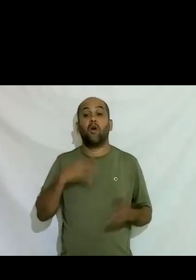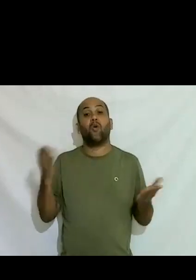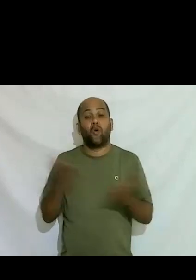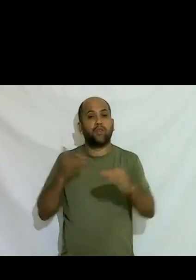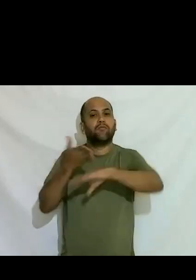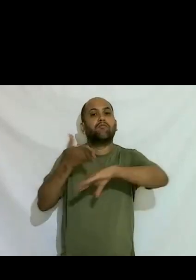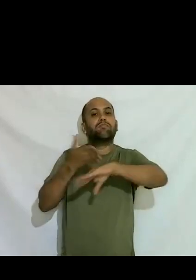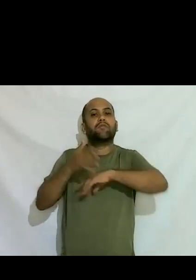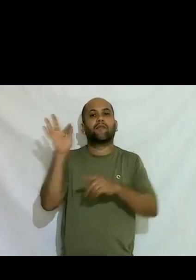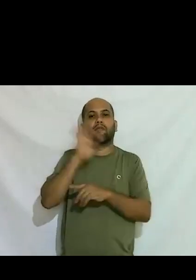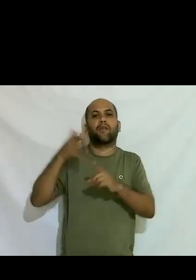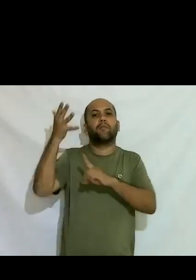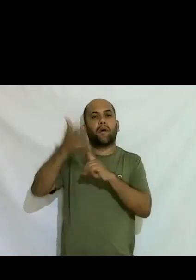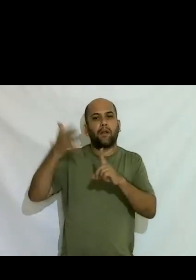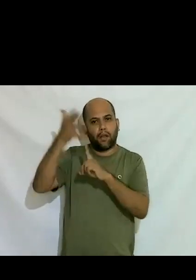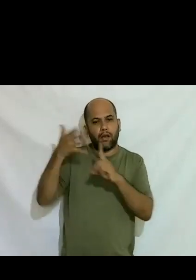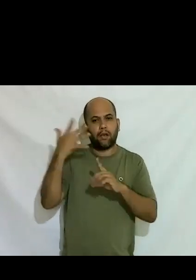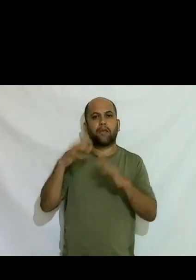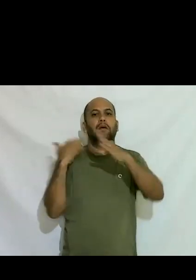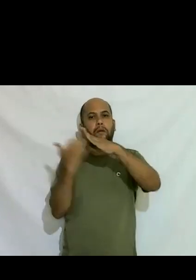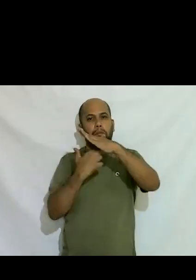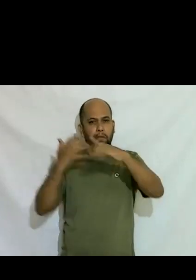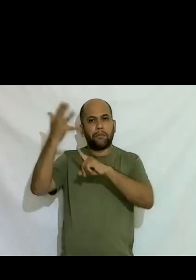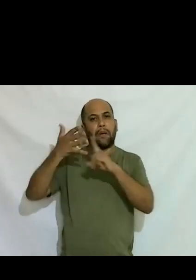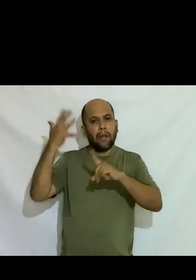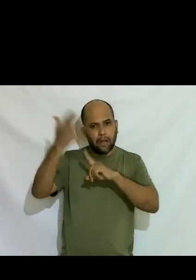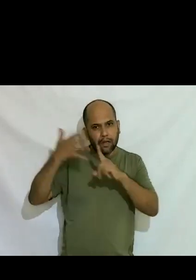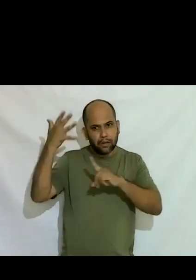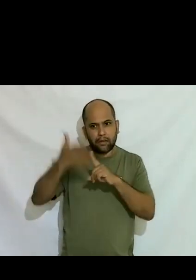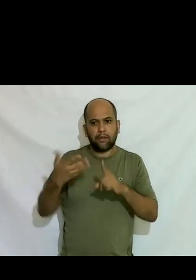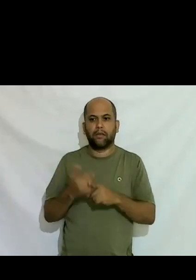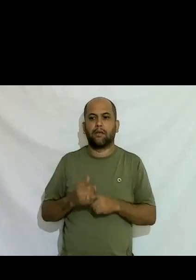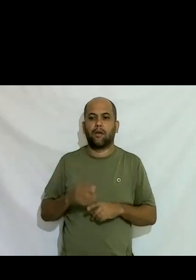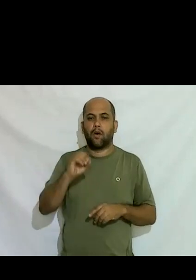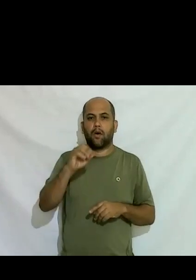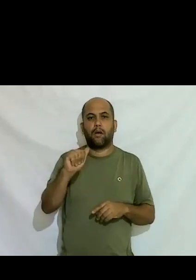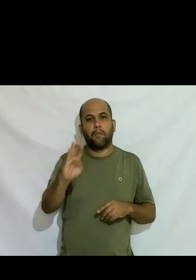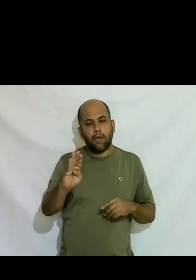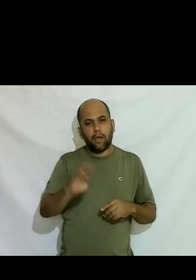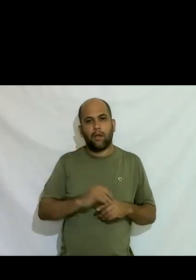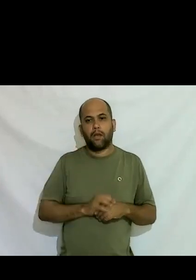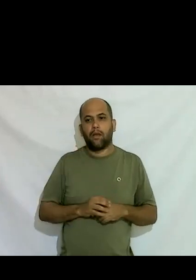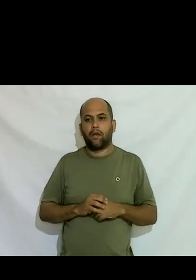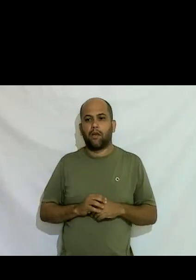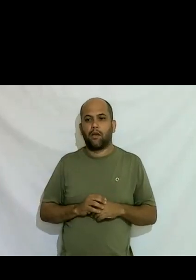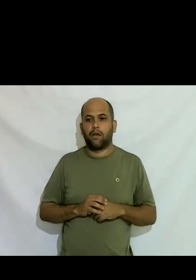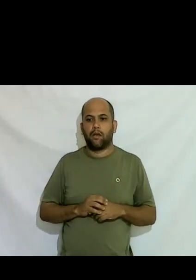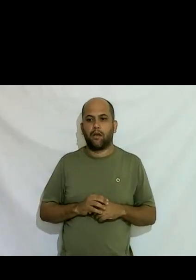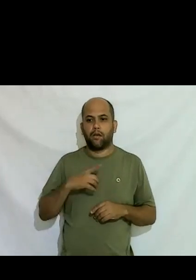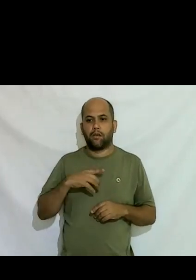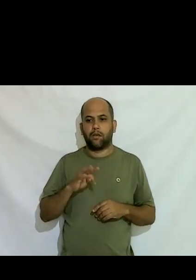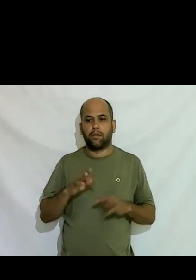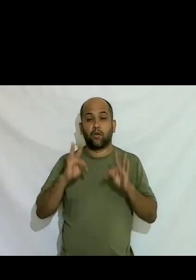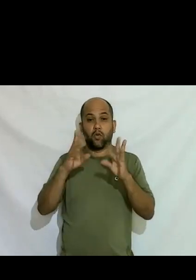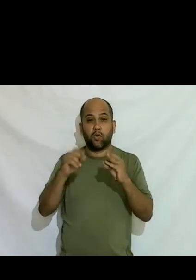palestras nas empresas fazer palestras é é na UAB e sempre tem trans né em todas as